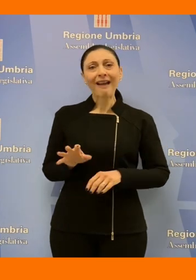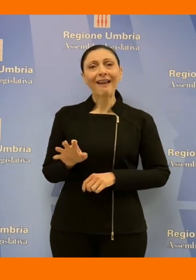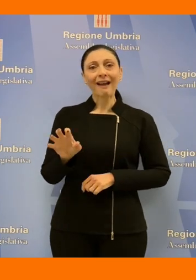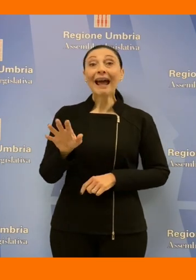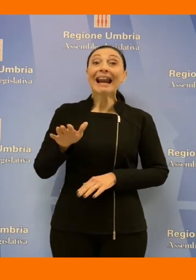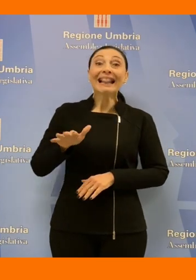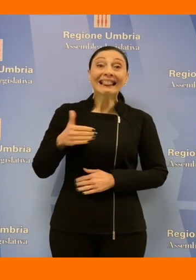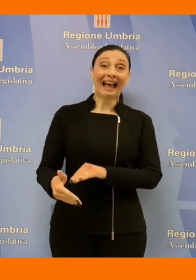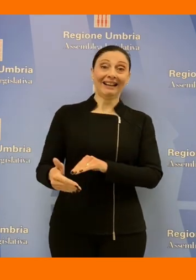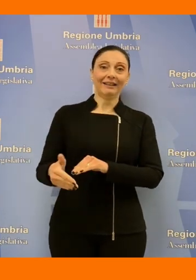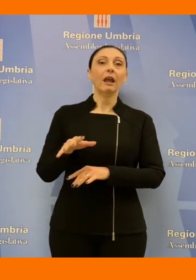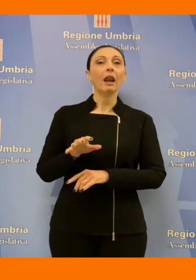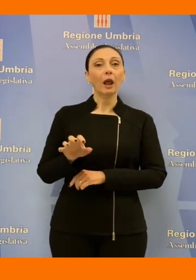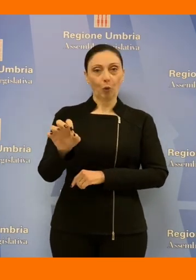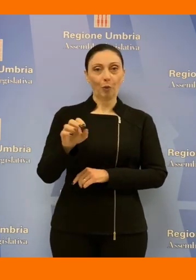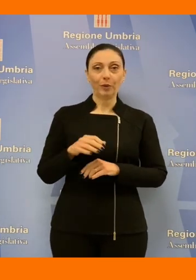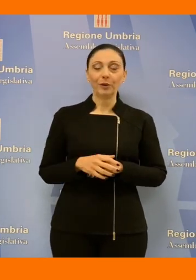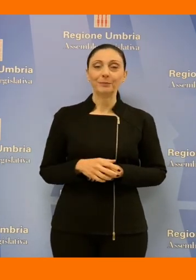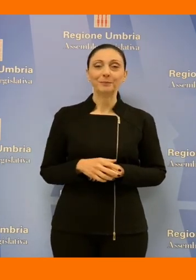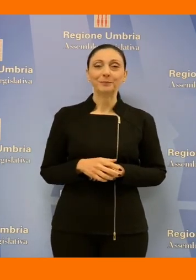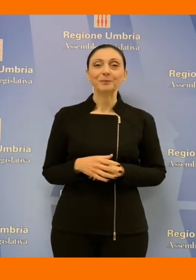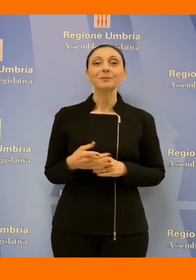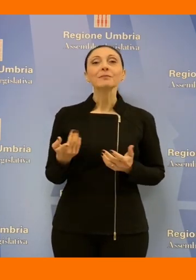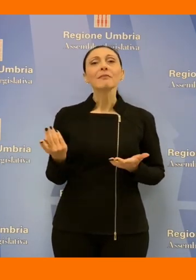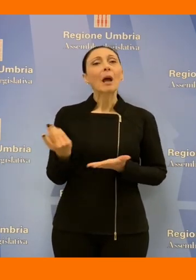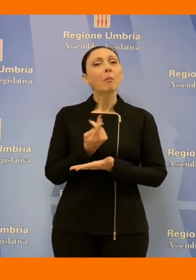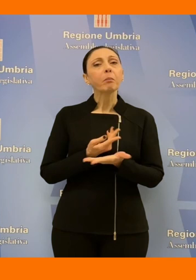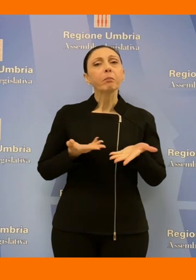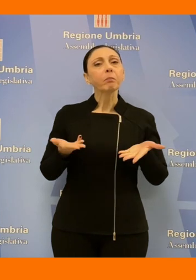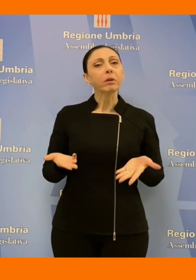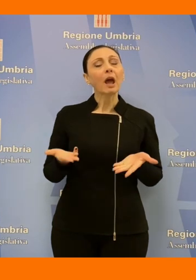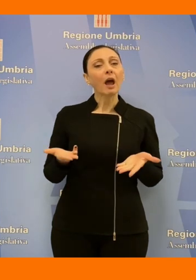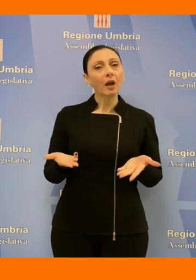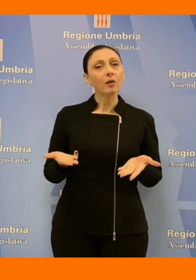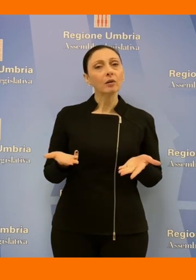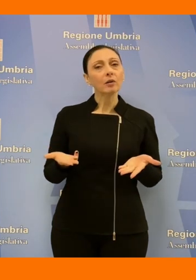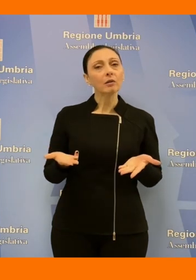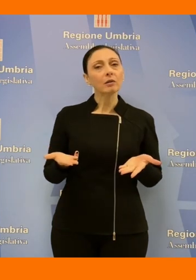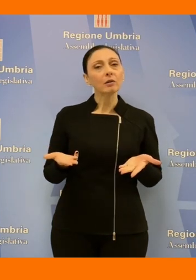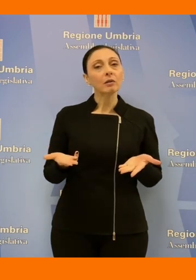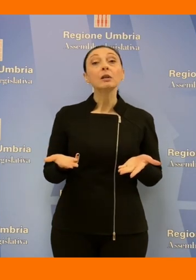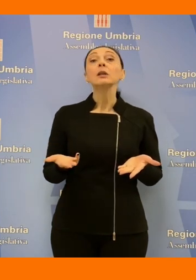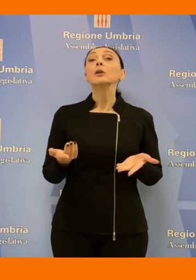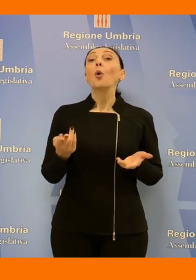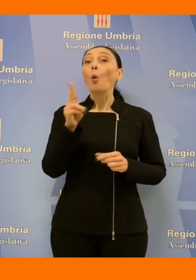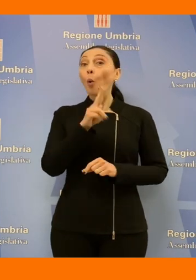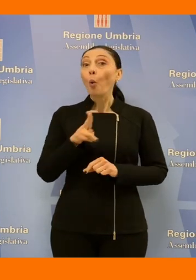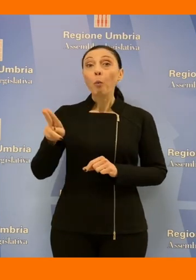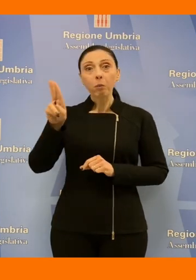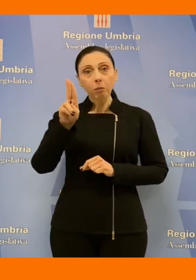accumulato su questo fronte il piano che abbiamo operato oggi è un piano che proietta l'Umbria tra le aree più avanzate